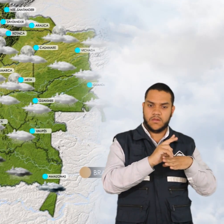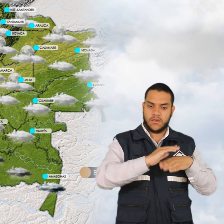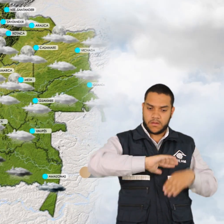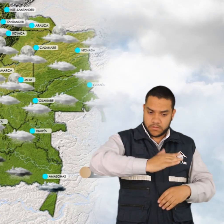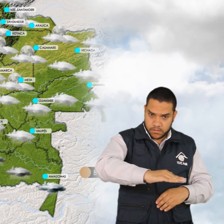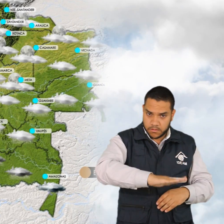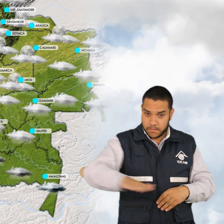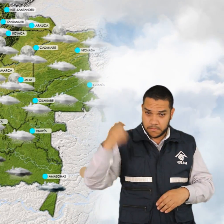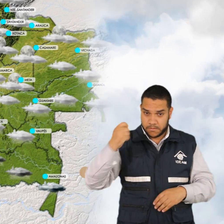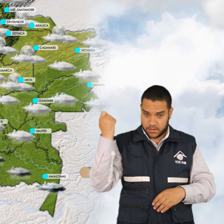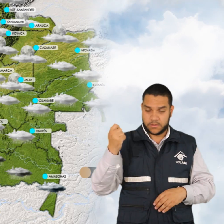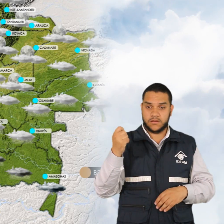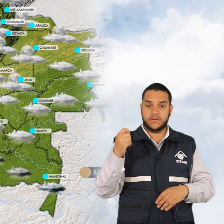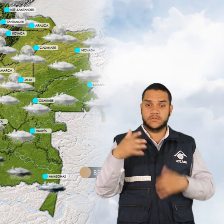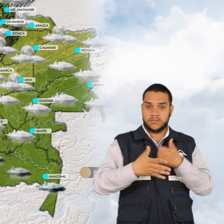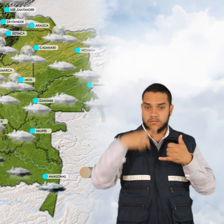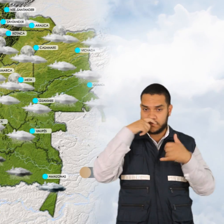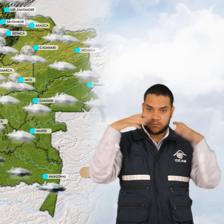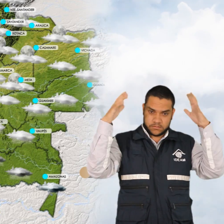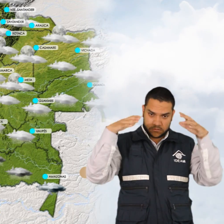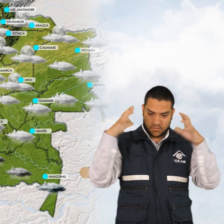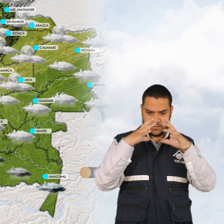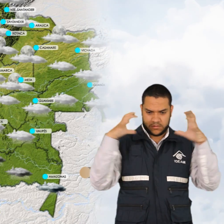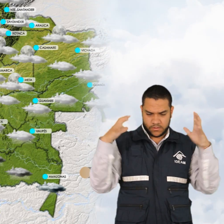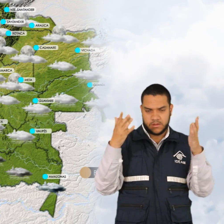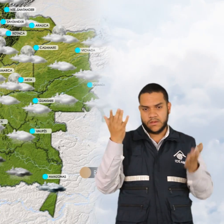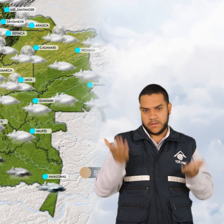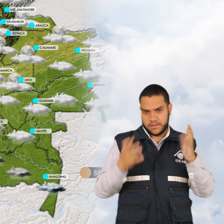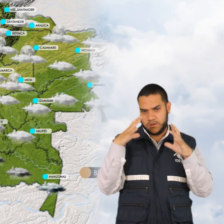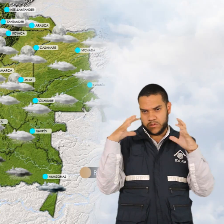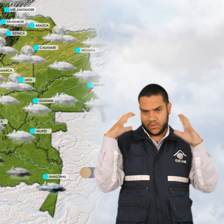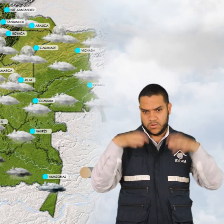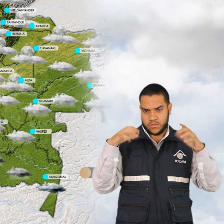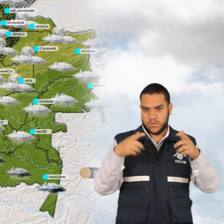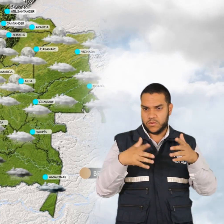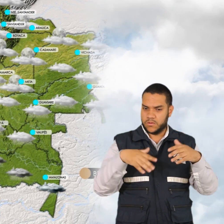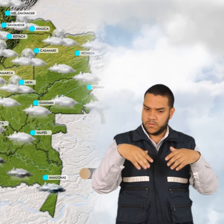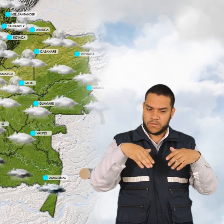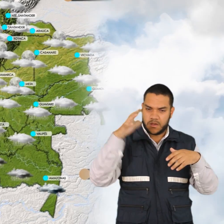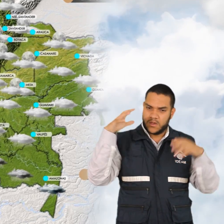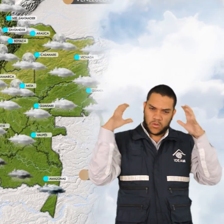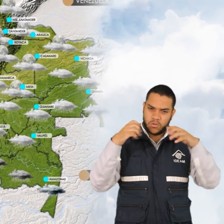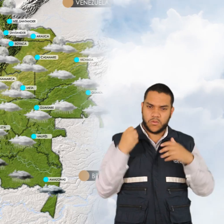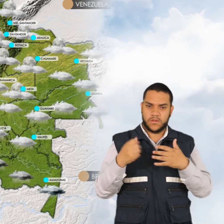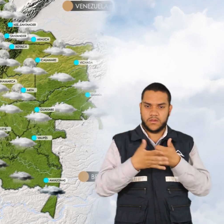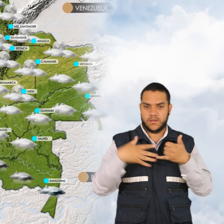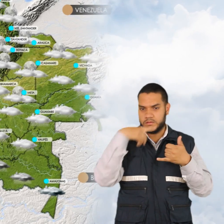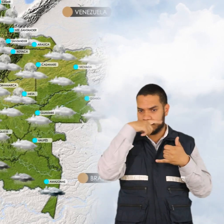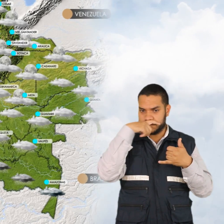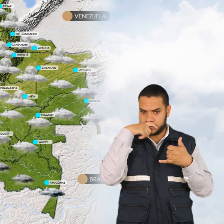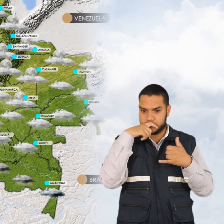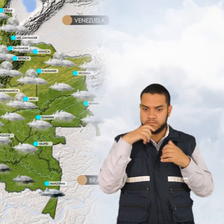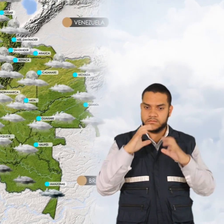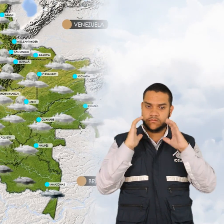espera mayor nubosidad con lluvia de variedad intensidad en distintos sectores de la región. Las de mayor volumen estarán en Amazonas y del Piedemonte de